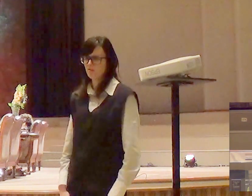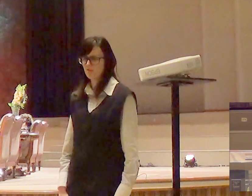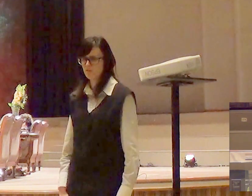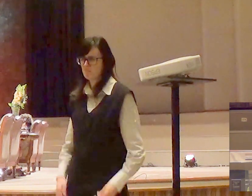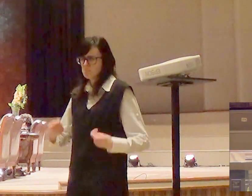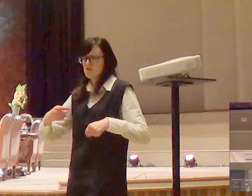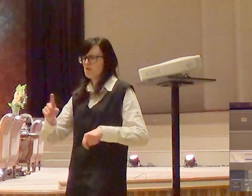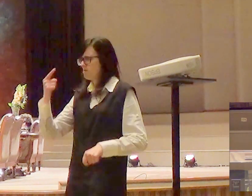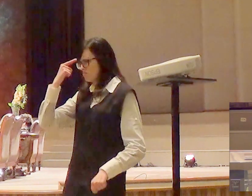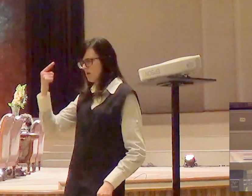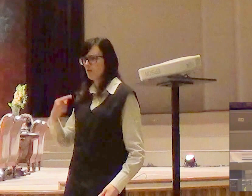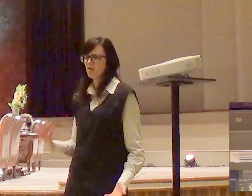agora